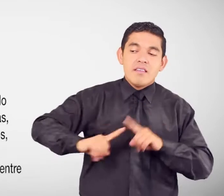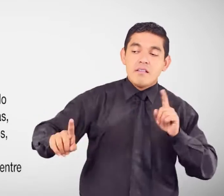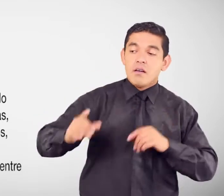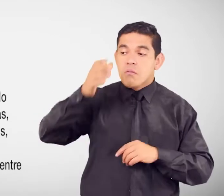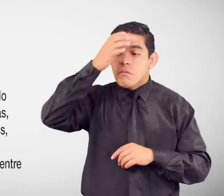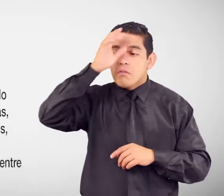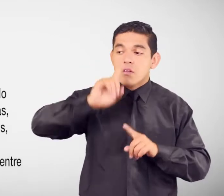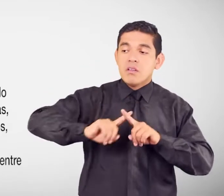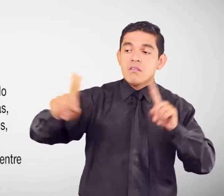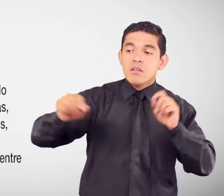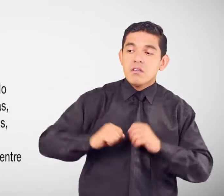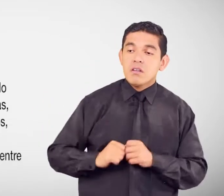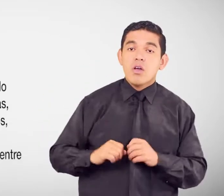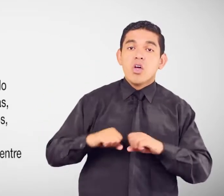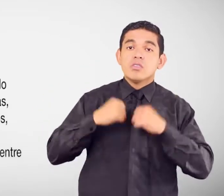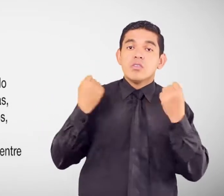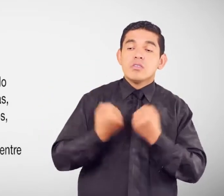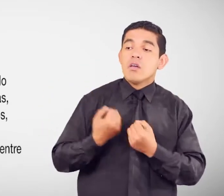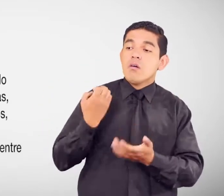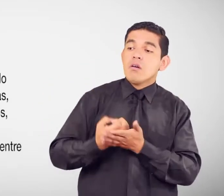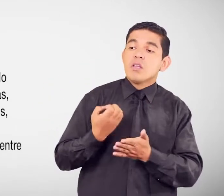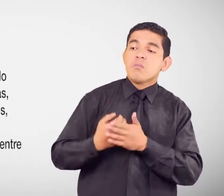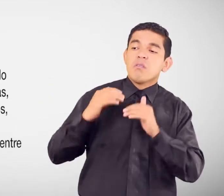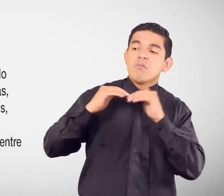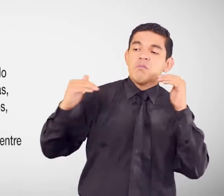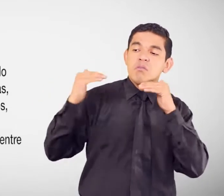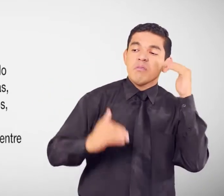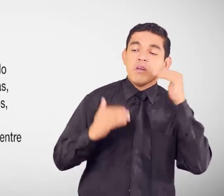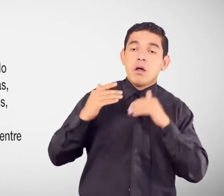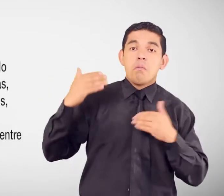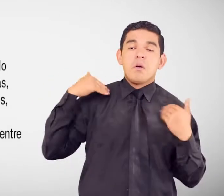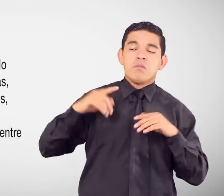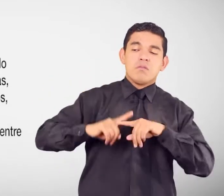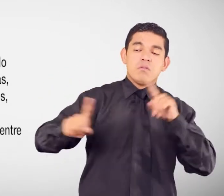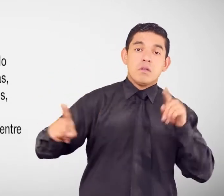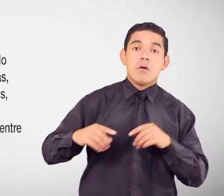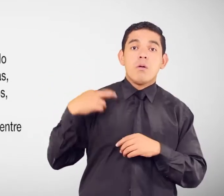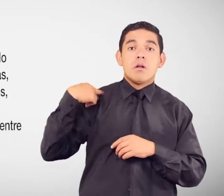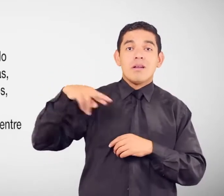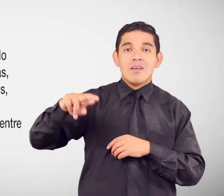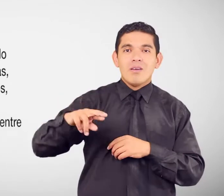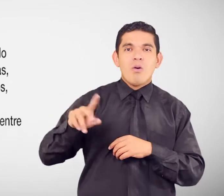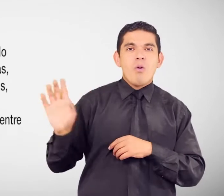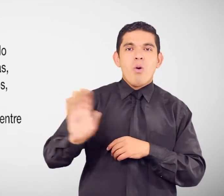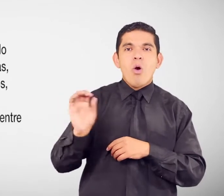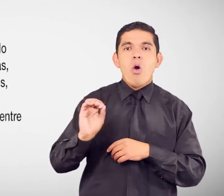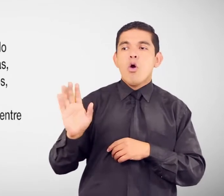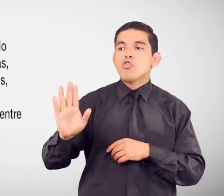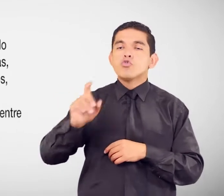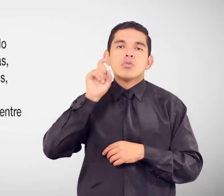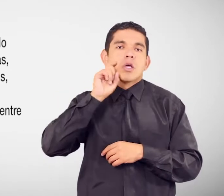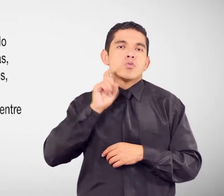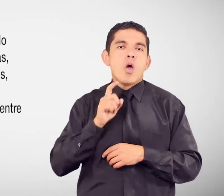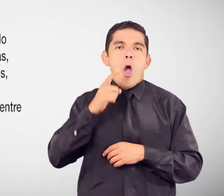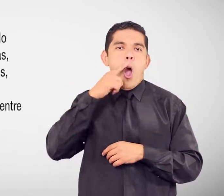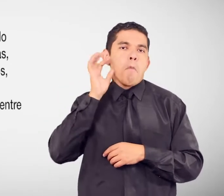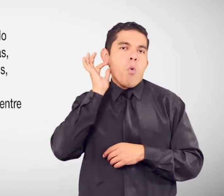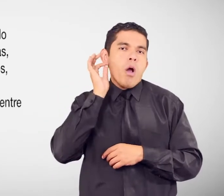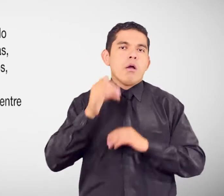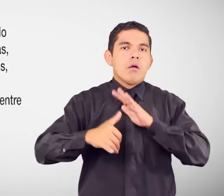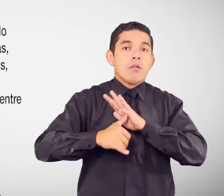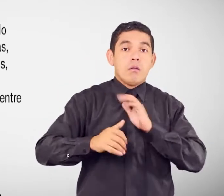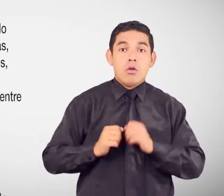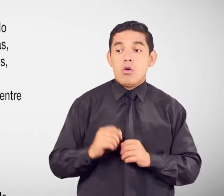Económicos Posiciones políticas Religiosas Orientaciones sexuales Discapacidad Entre otros